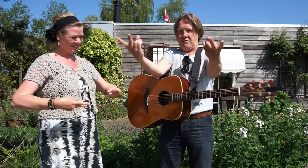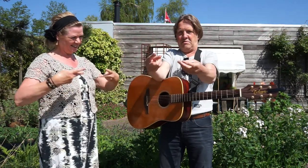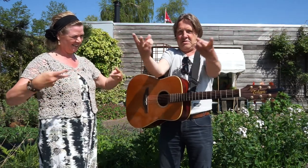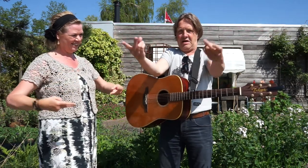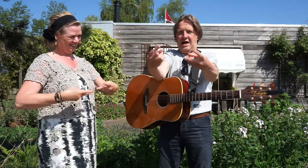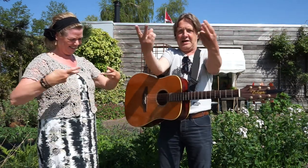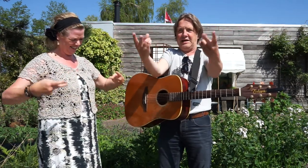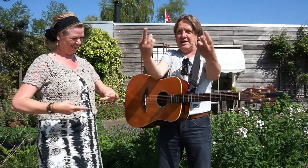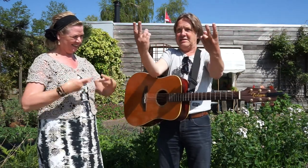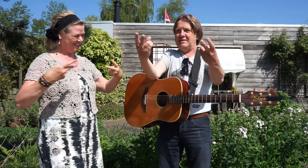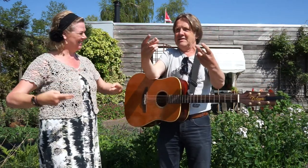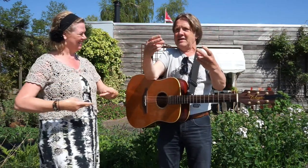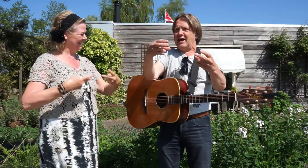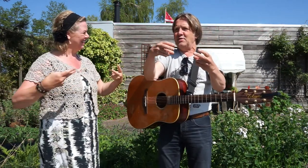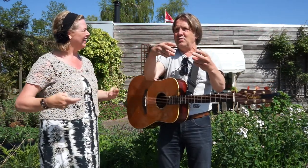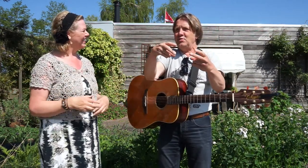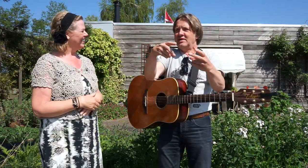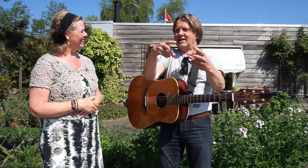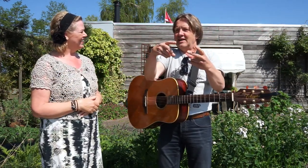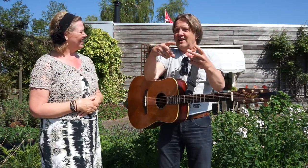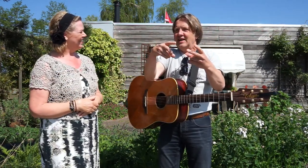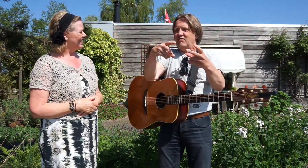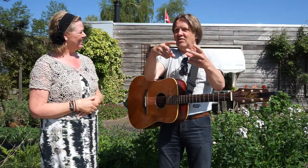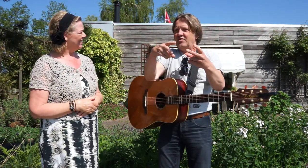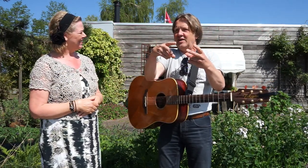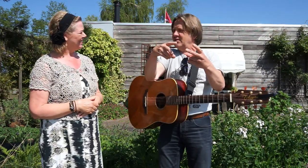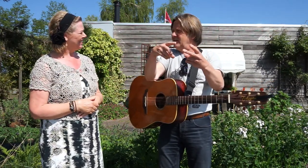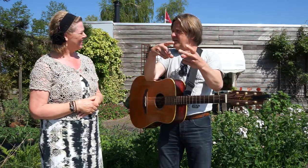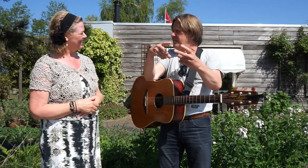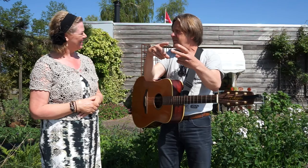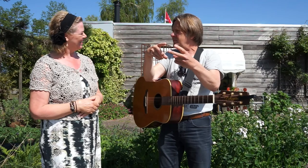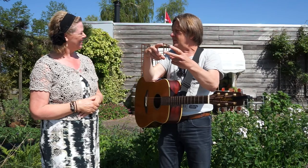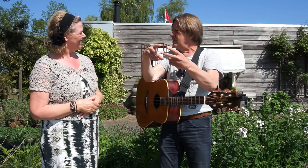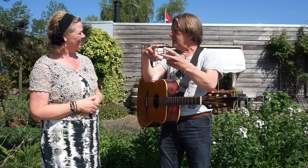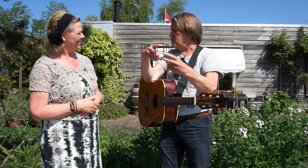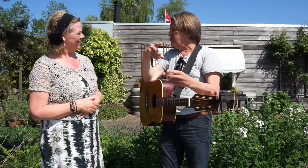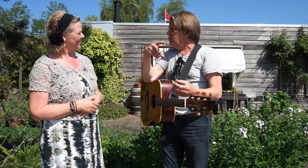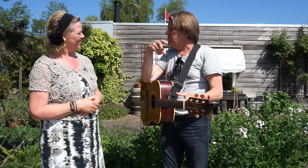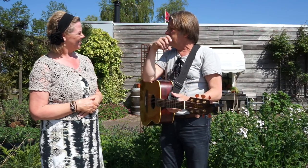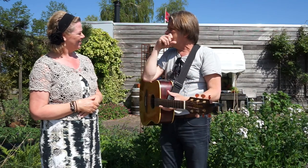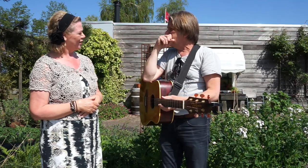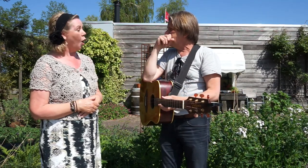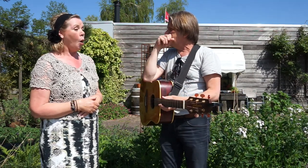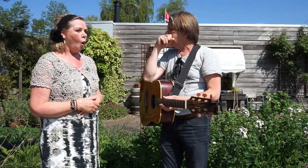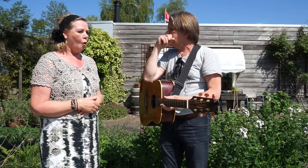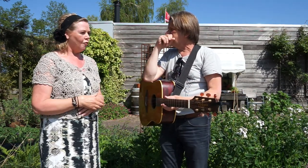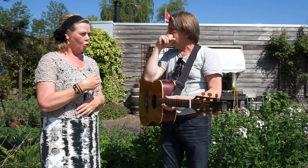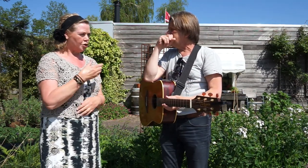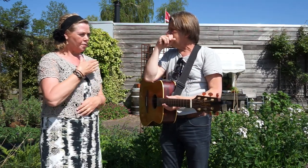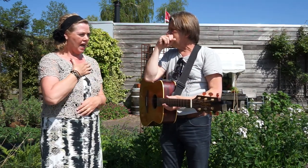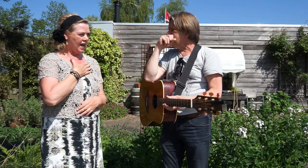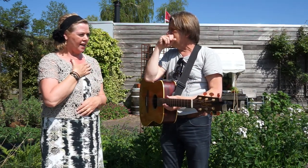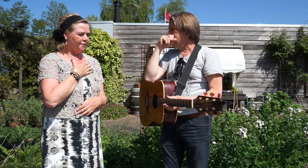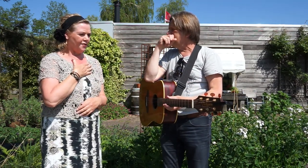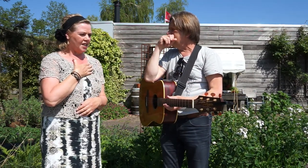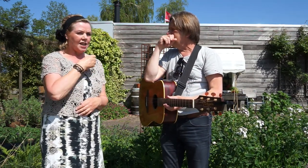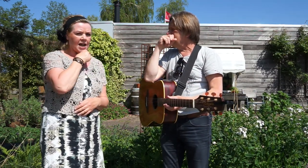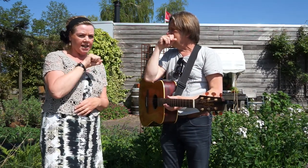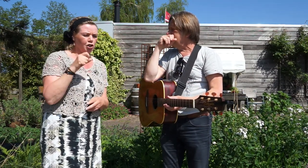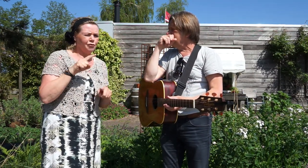Sla gegeten. En nu heeft die van... Wat zullen we doen? Volgens mij vinden geitjes